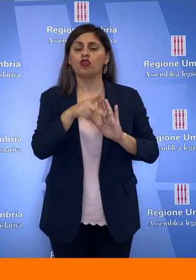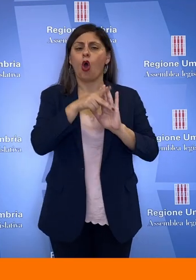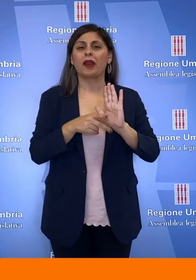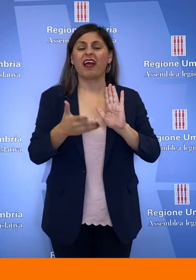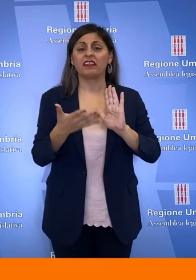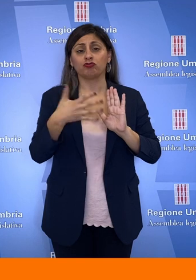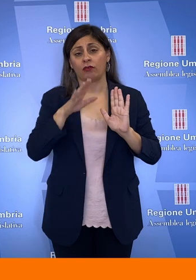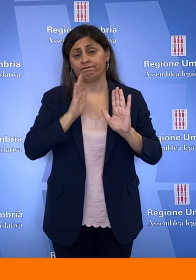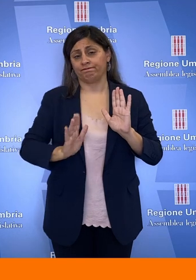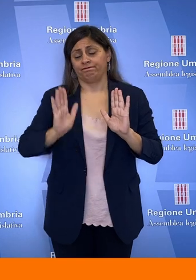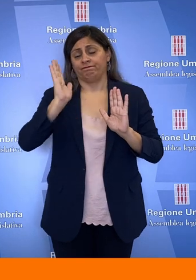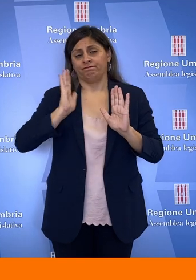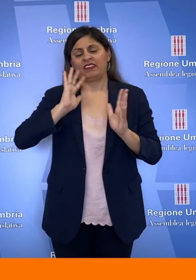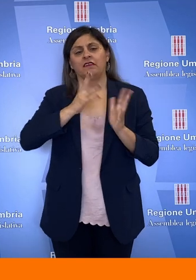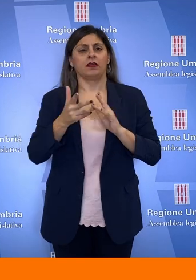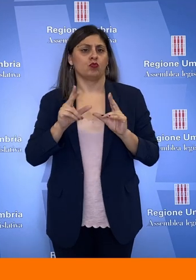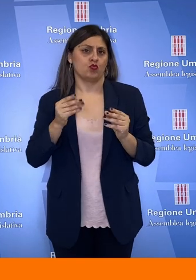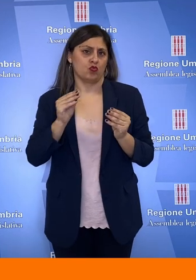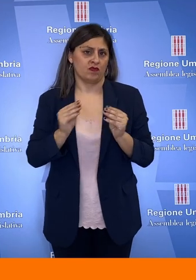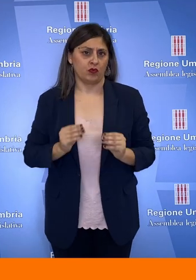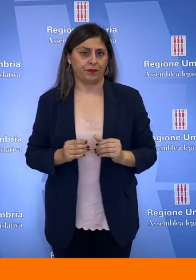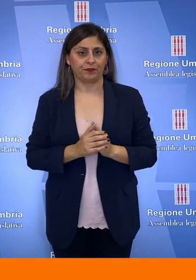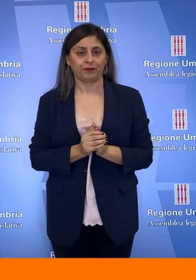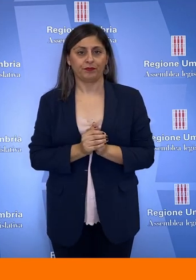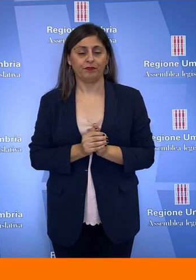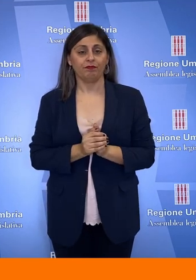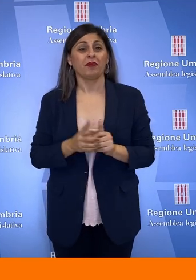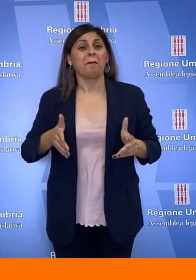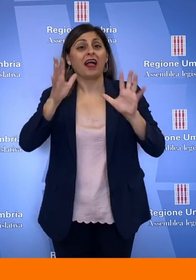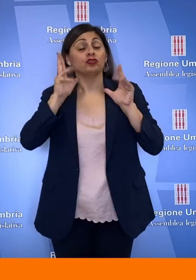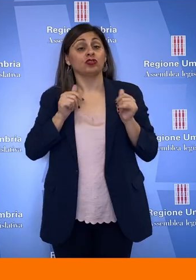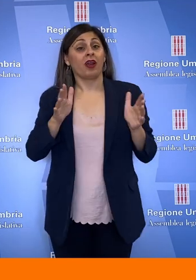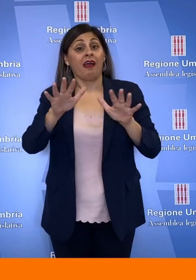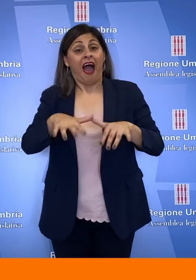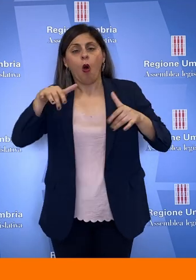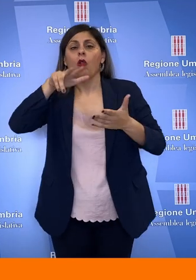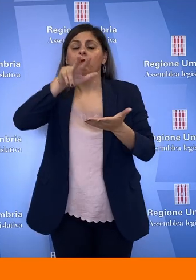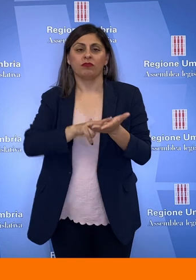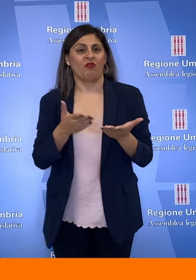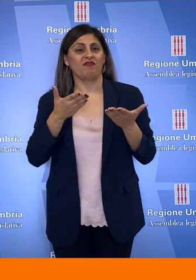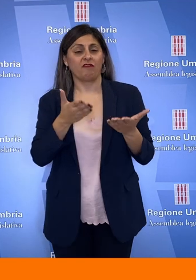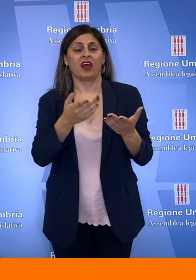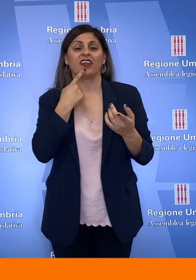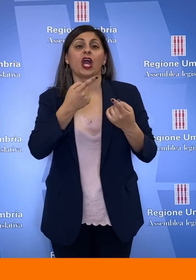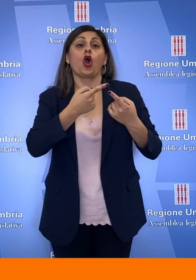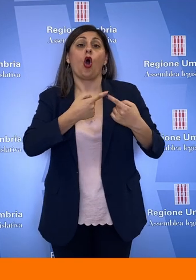risulta datata. L'Aula di Parazzo Cesaroni ha approvato, con i voti favorevoli dei consiglieri di